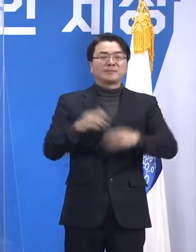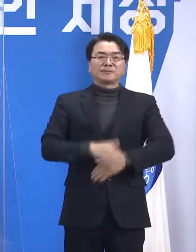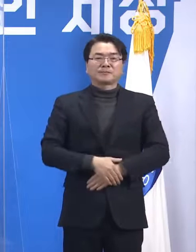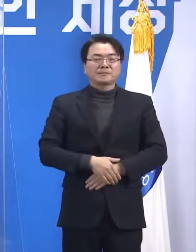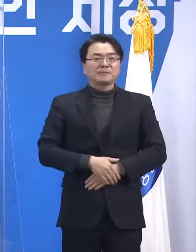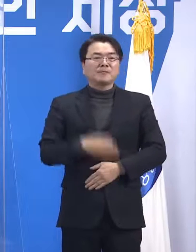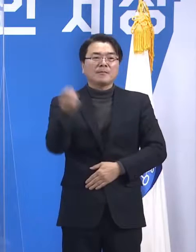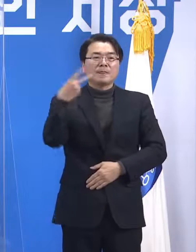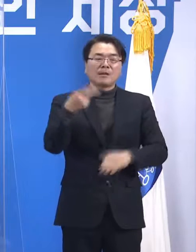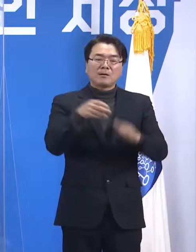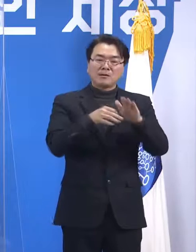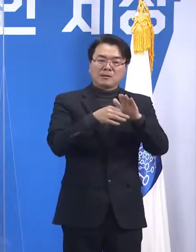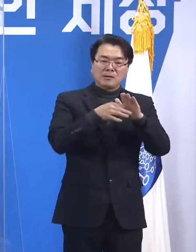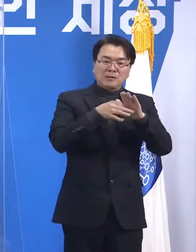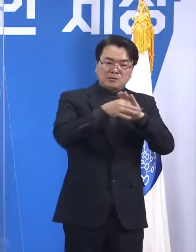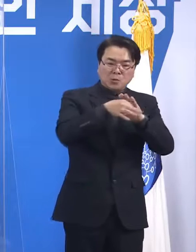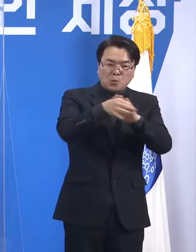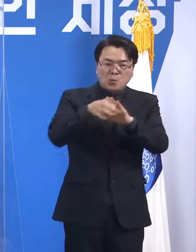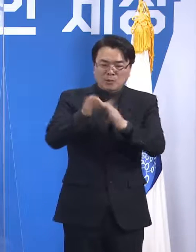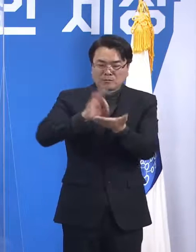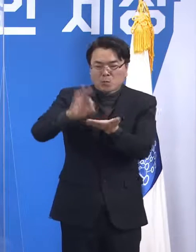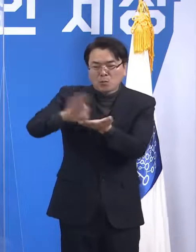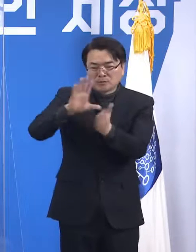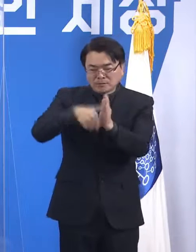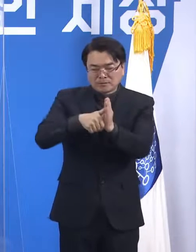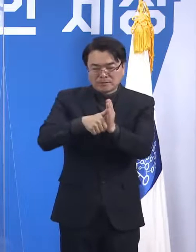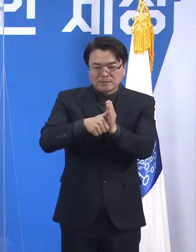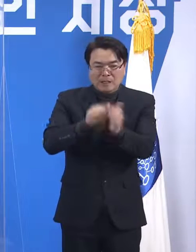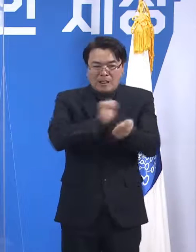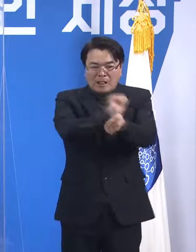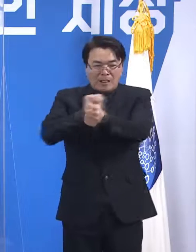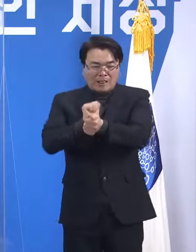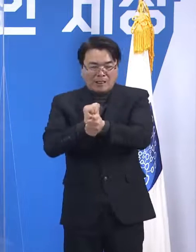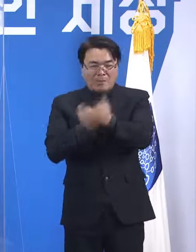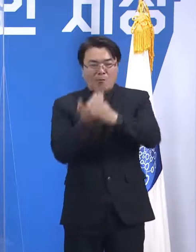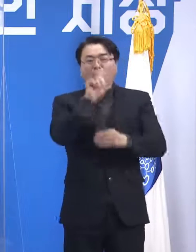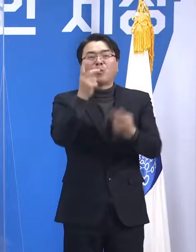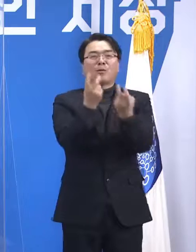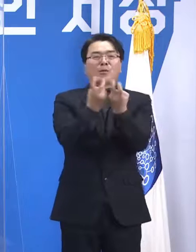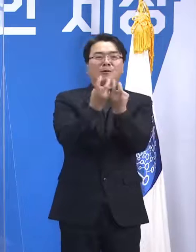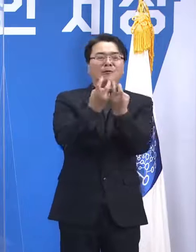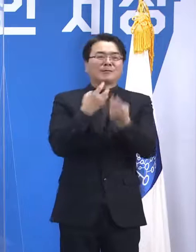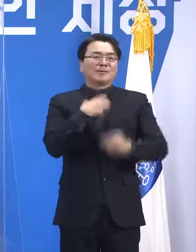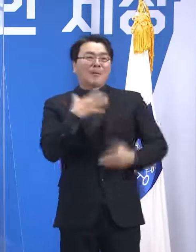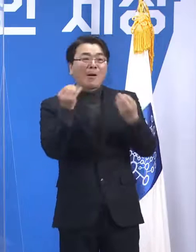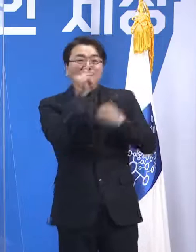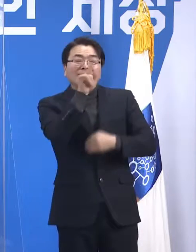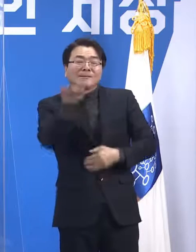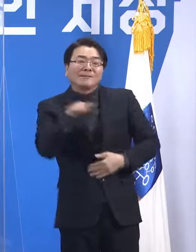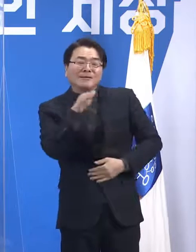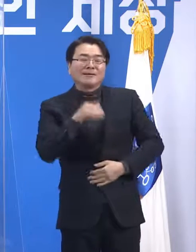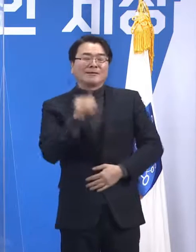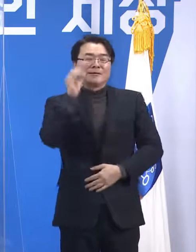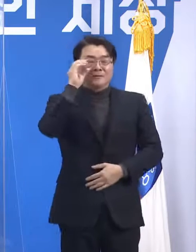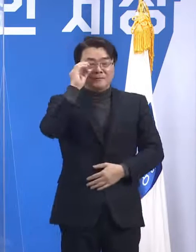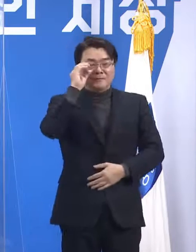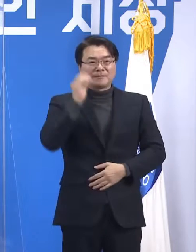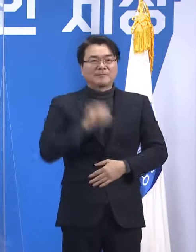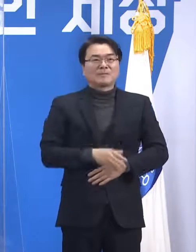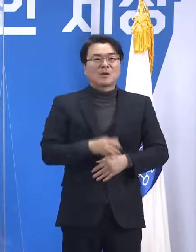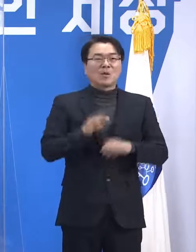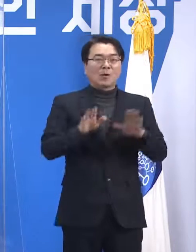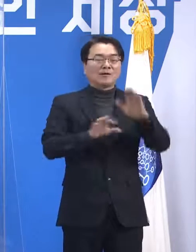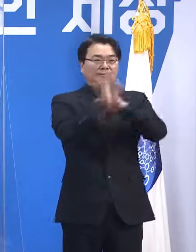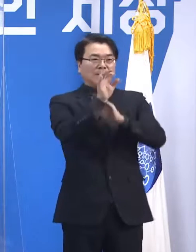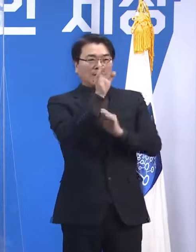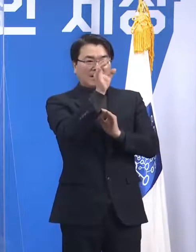때 혹시 감염 위험이 높아지지 않냐라는 우려를 하기도 하는데 오늘 아침에도 보니까 우리 이낙연